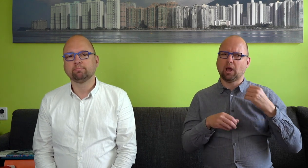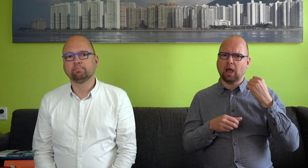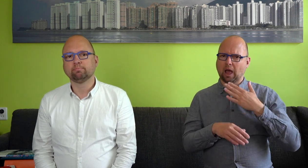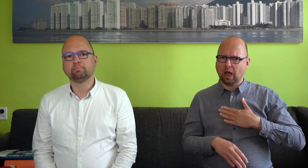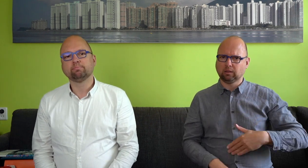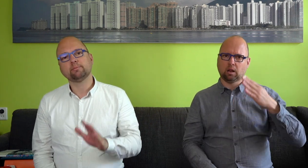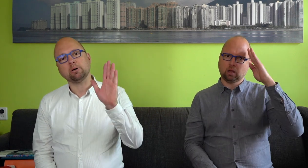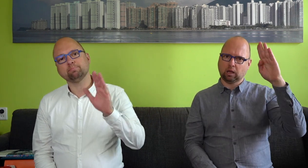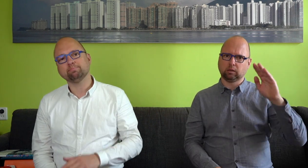Dag!